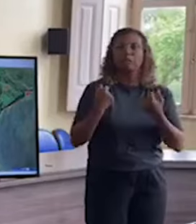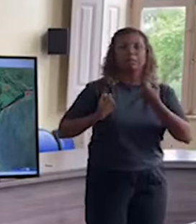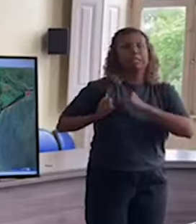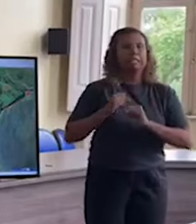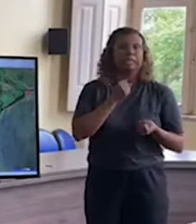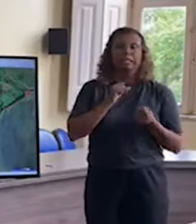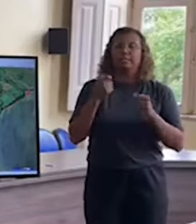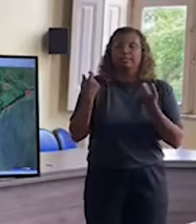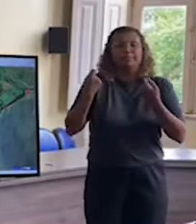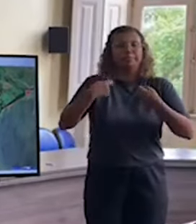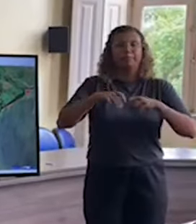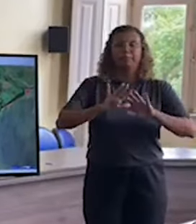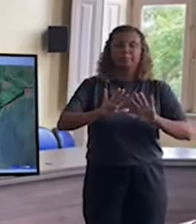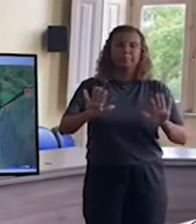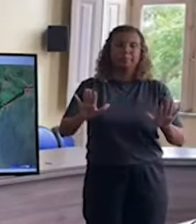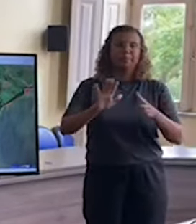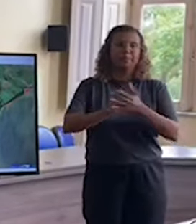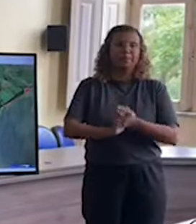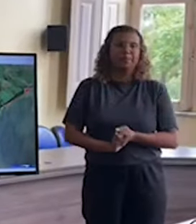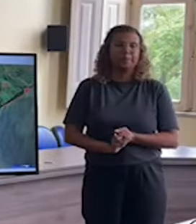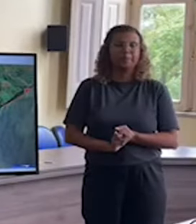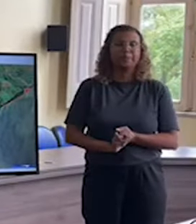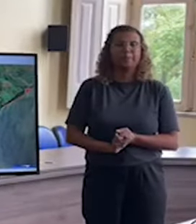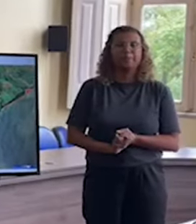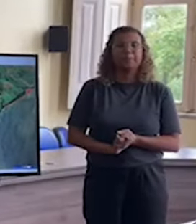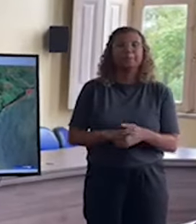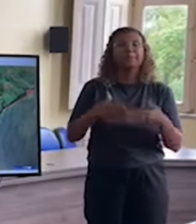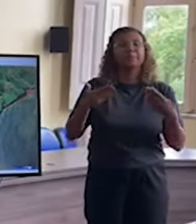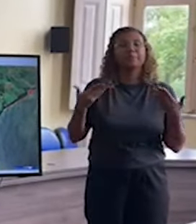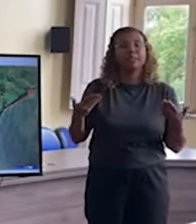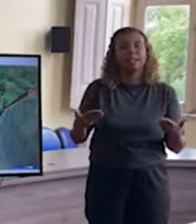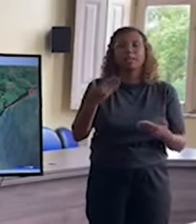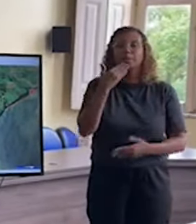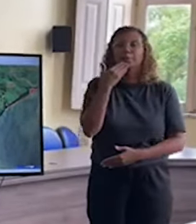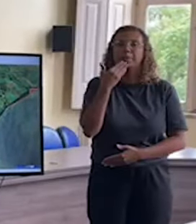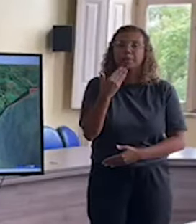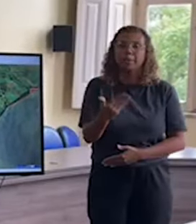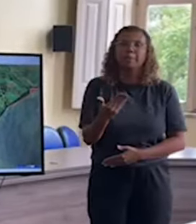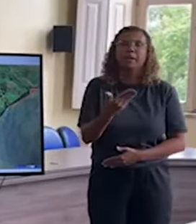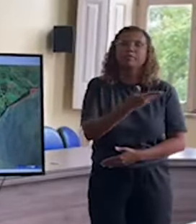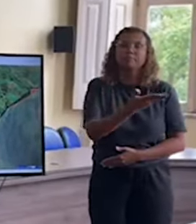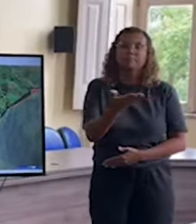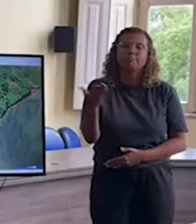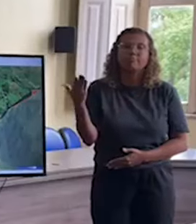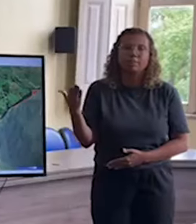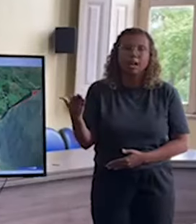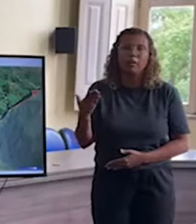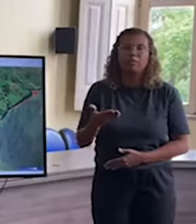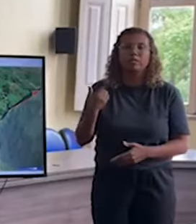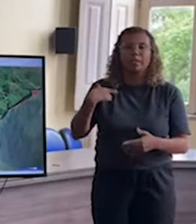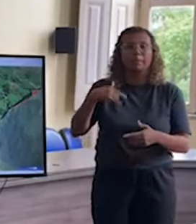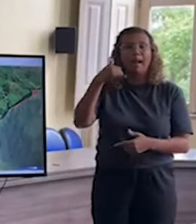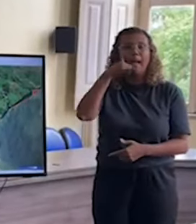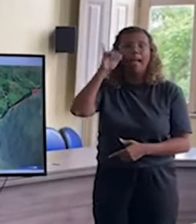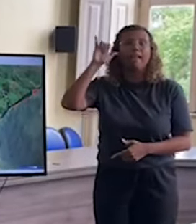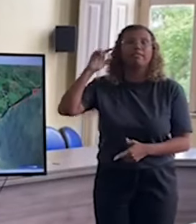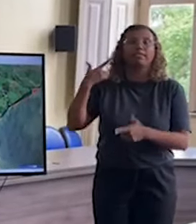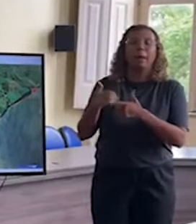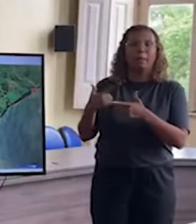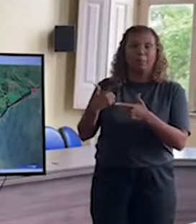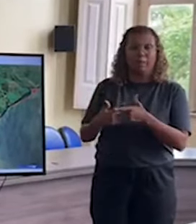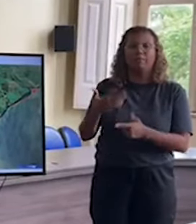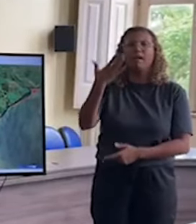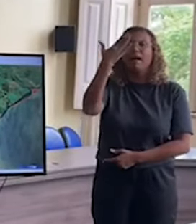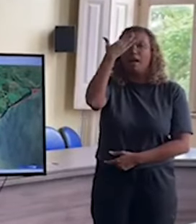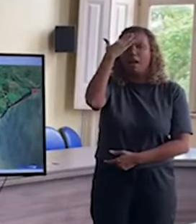sem nervosismo, sem pânico. Então é isso que eu peço, princípio da precaução. Eu